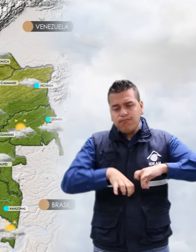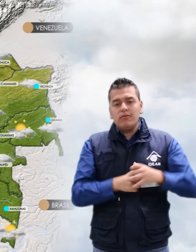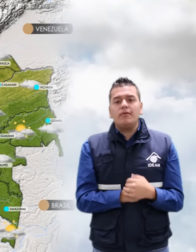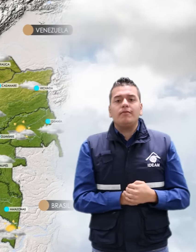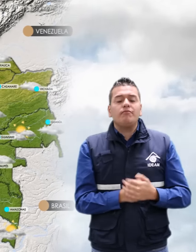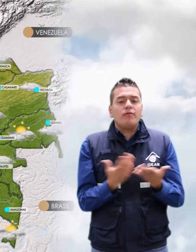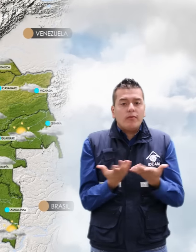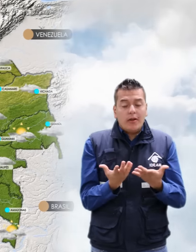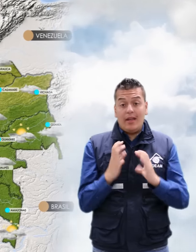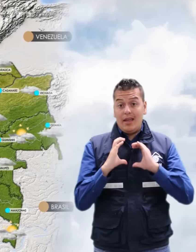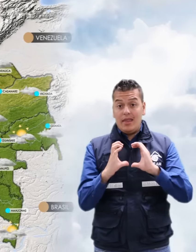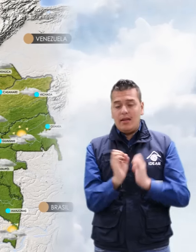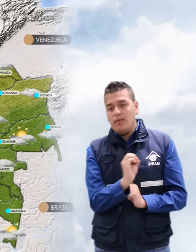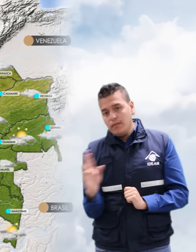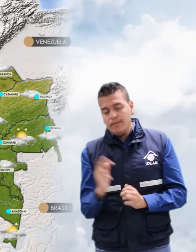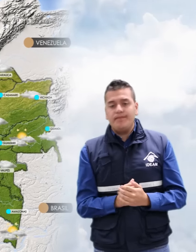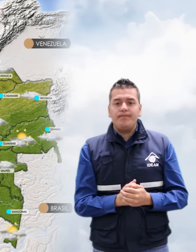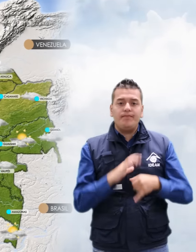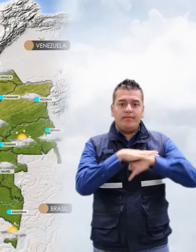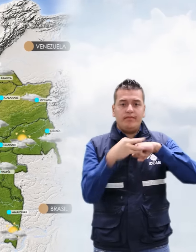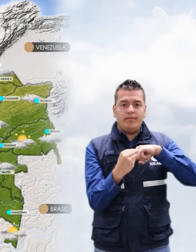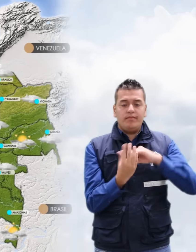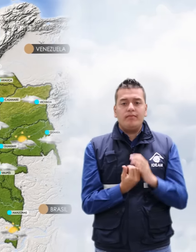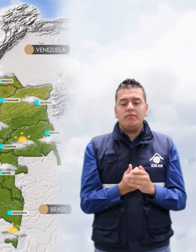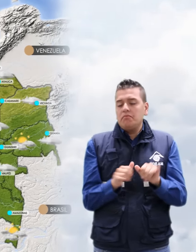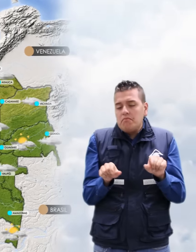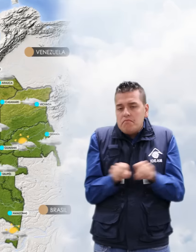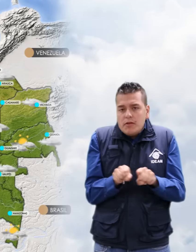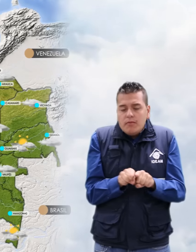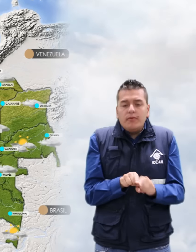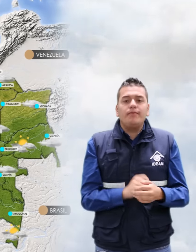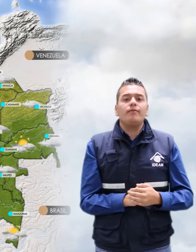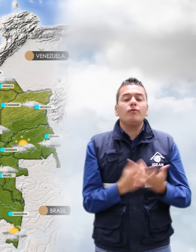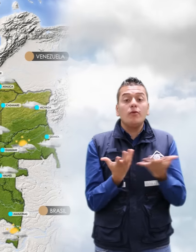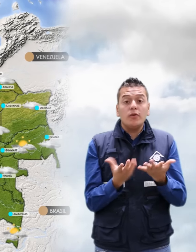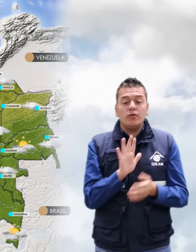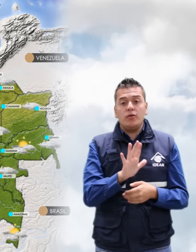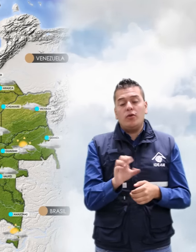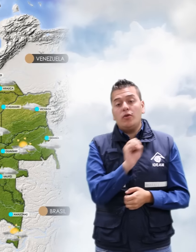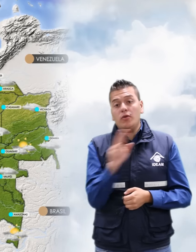oriente de Caquetá y Guainía, al igual que en sectores del oriente de Amazonas.